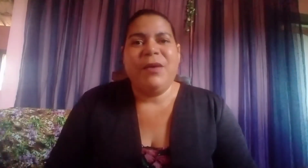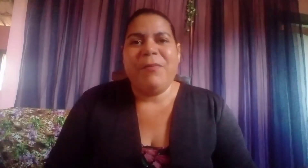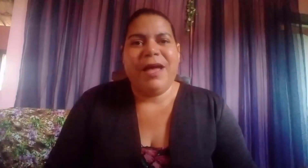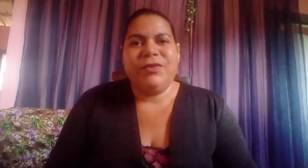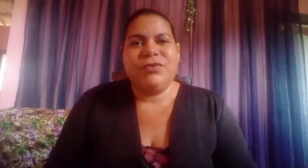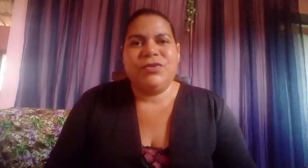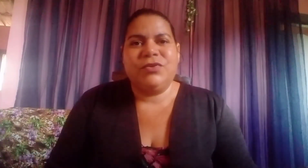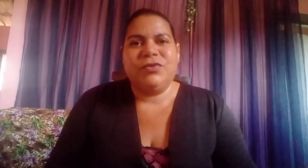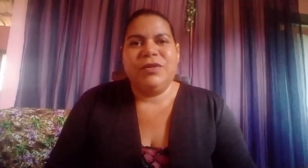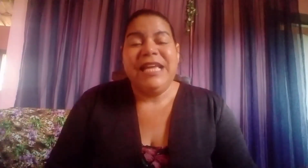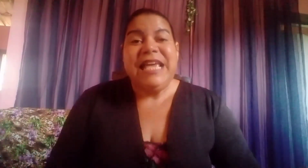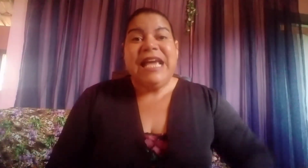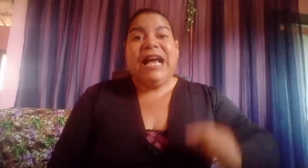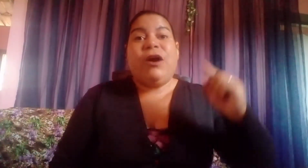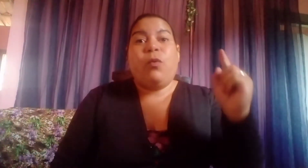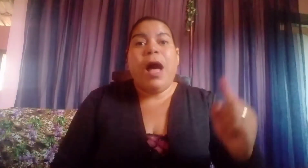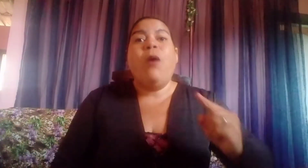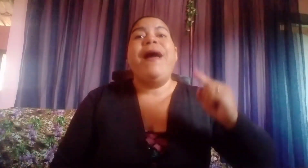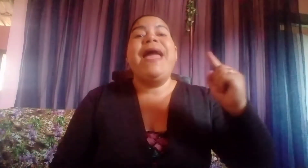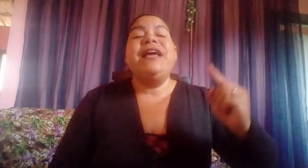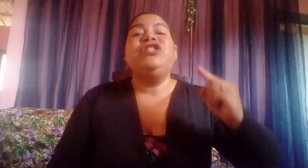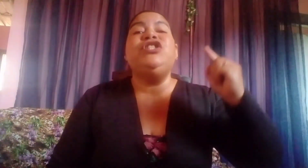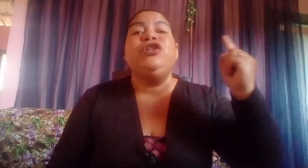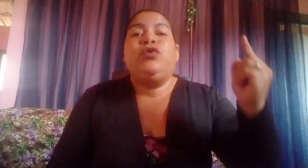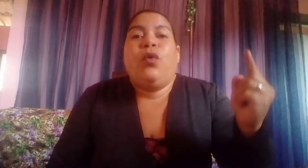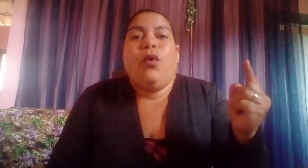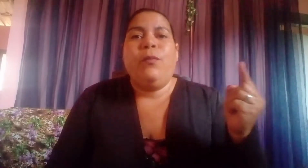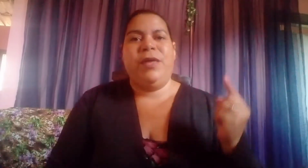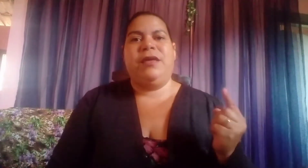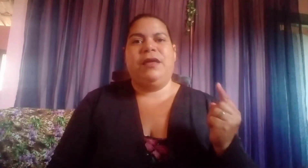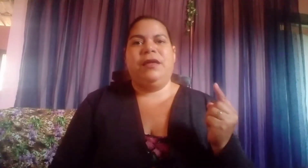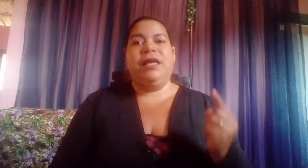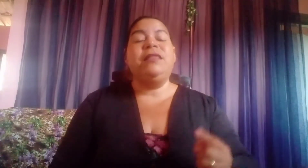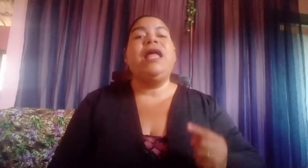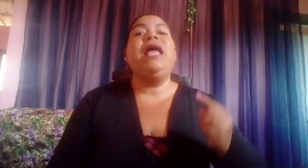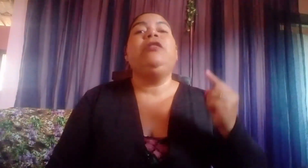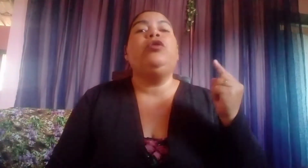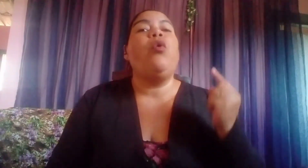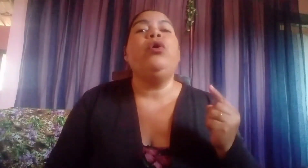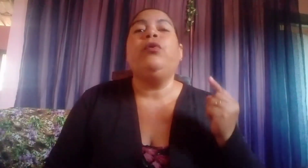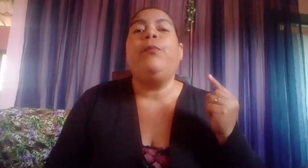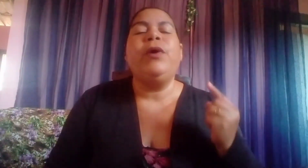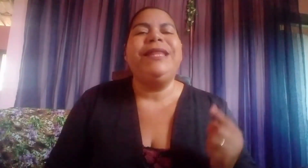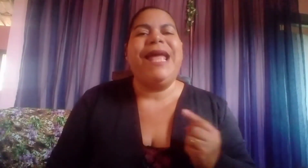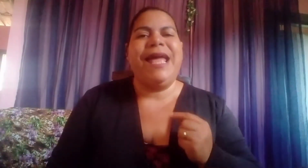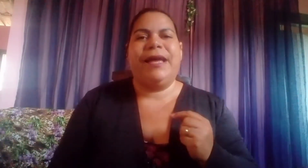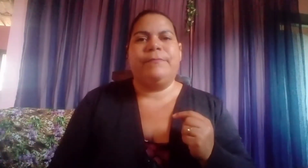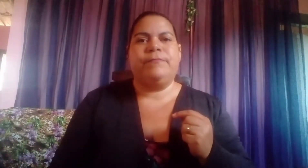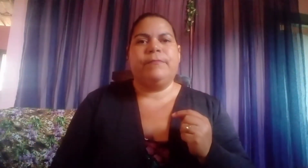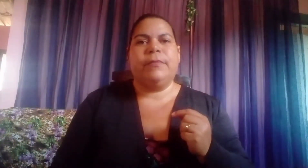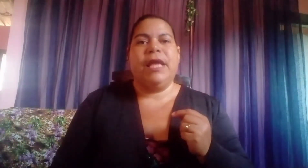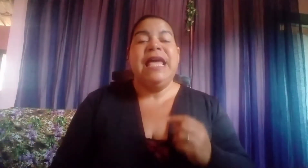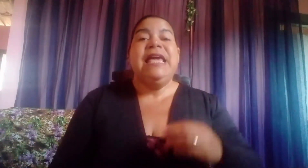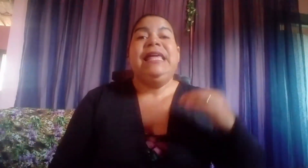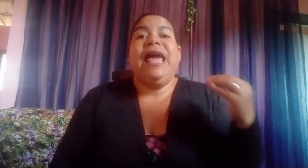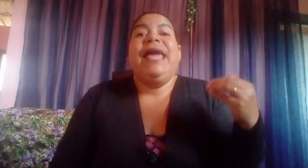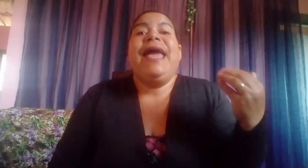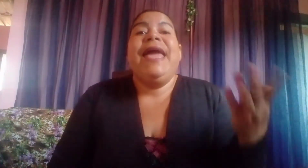amados? Qual é este nome que tem todo o poder? Quem é